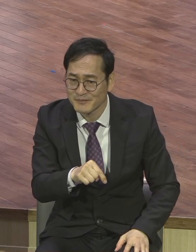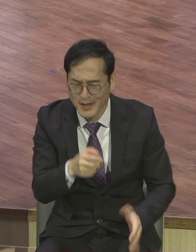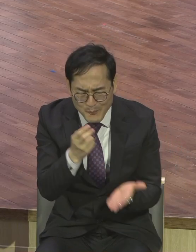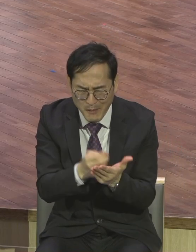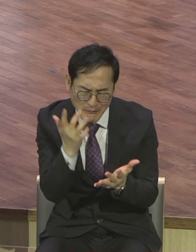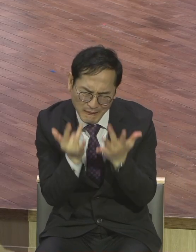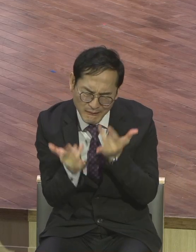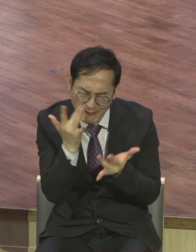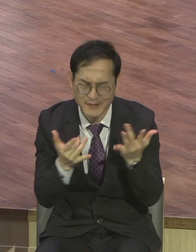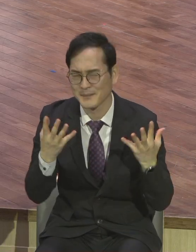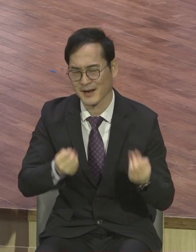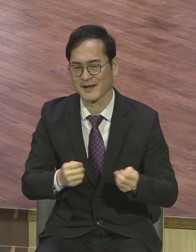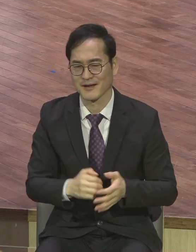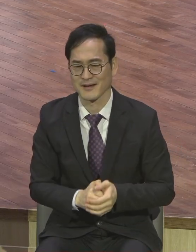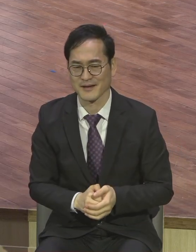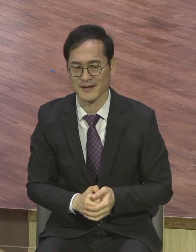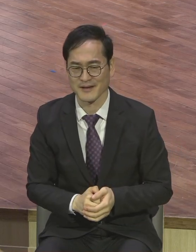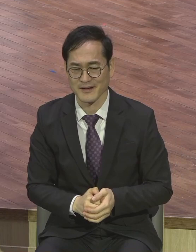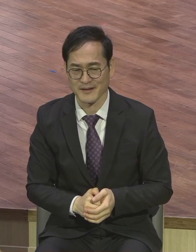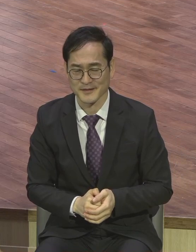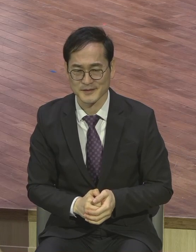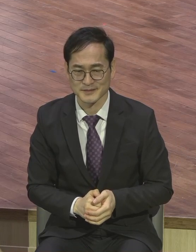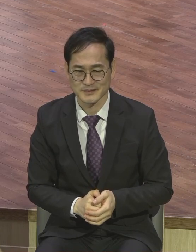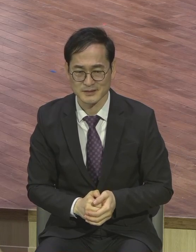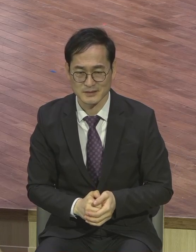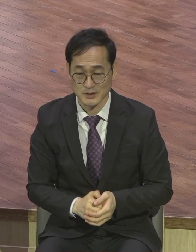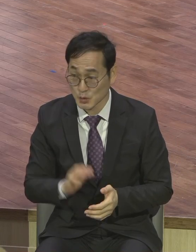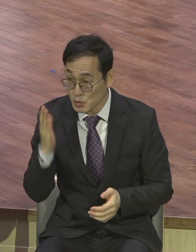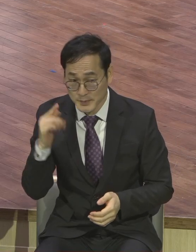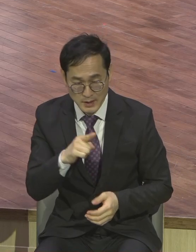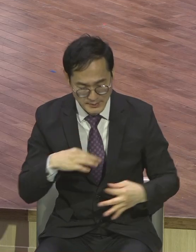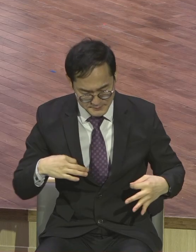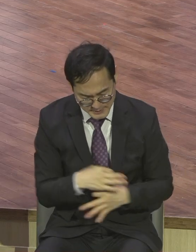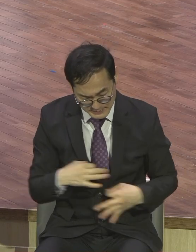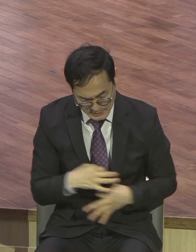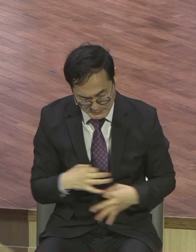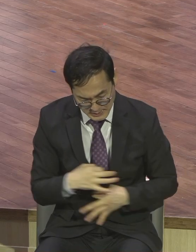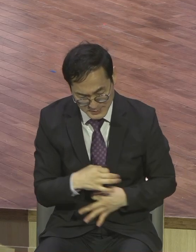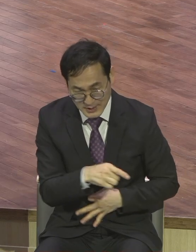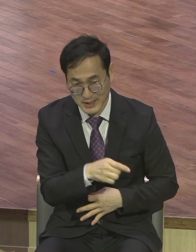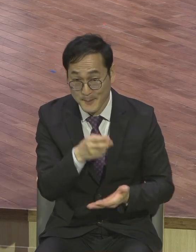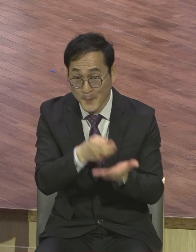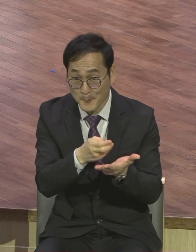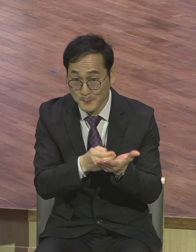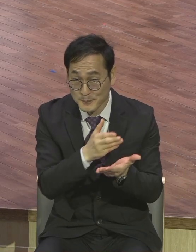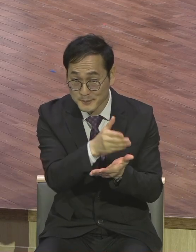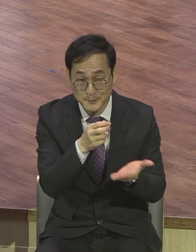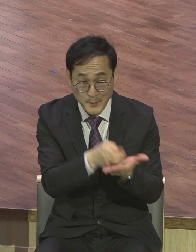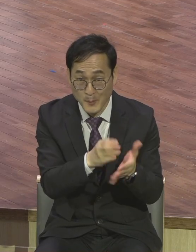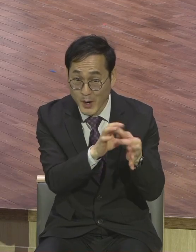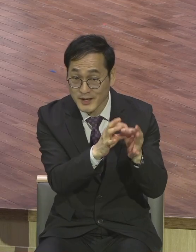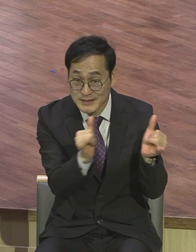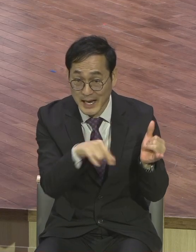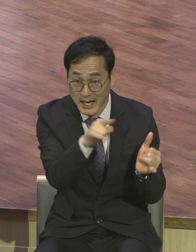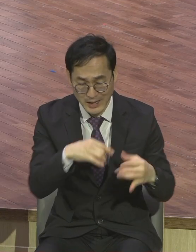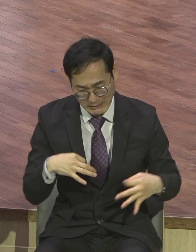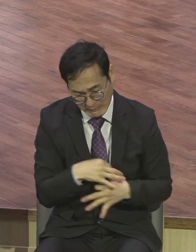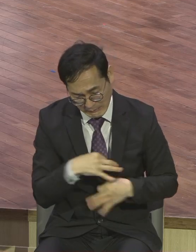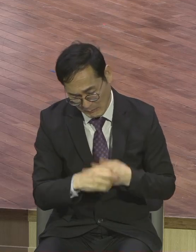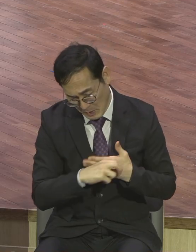꽉 그렇게 있지요. 지금 각종 비리에 얼룩져 있는 이 법조인들 기가 막히게 법을